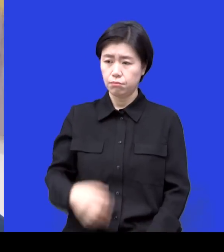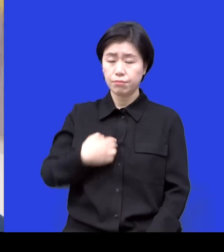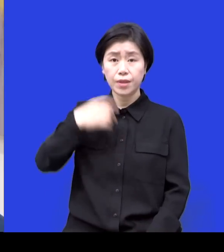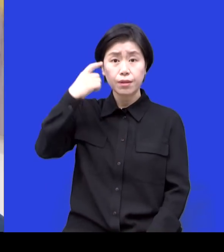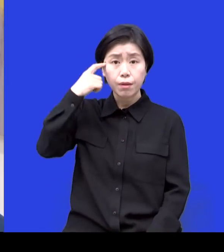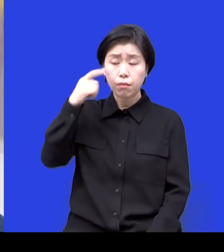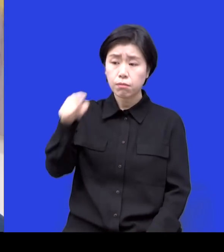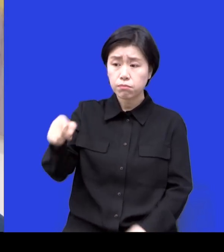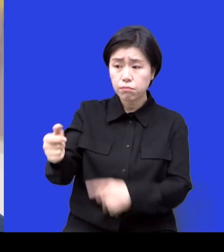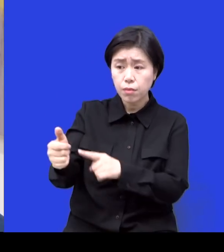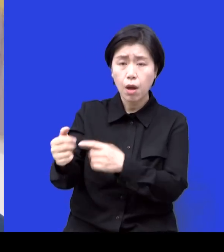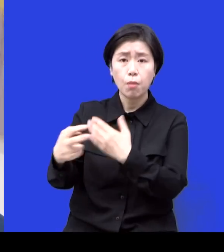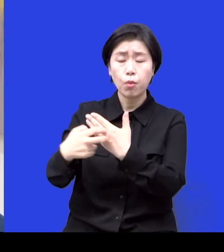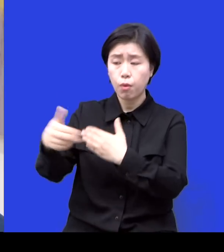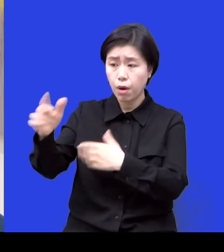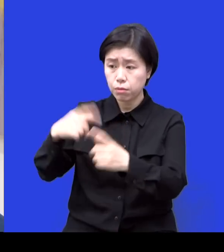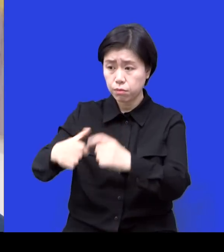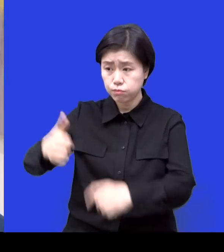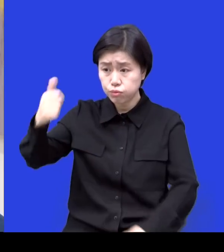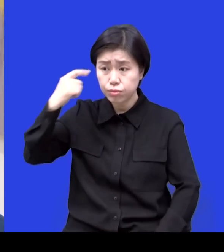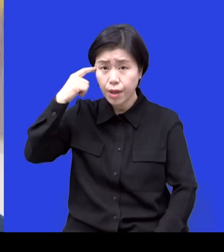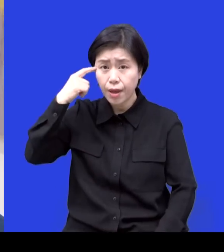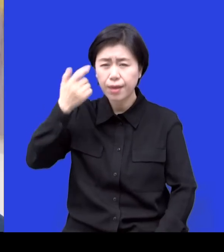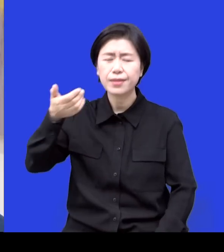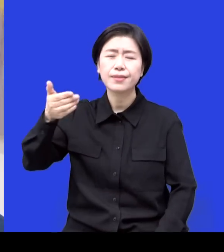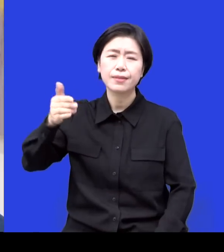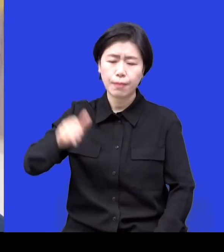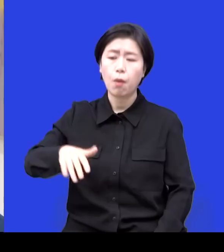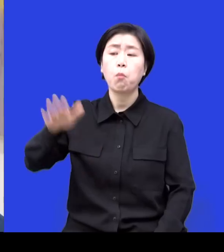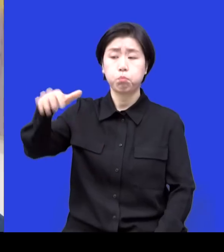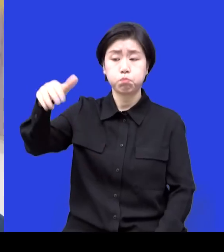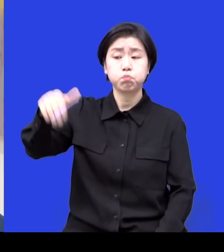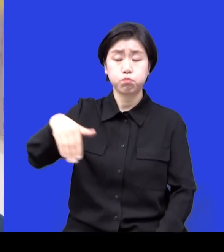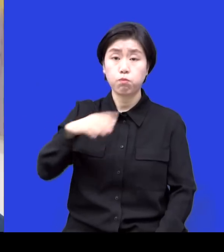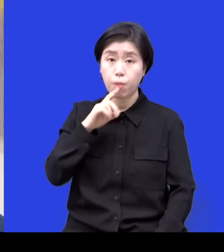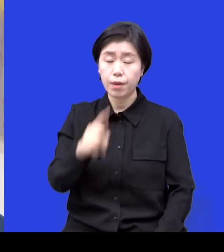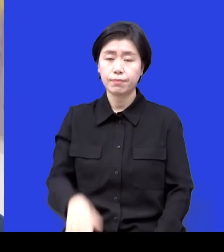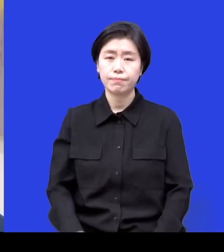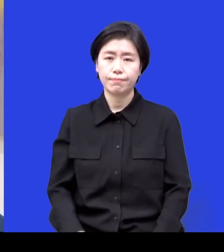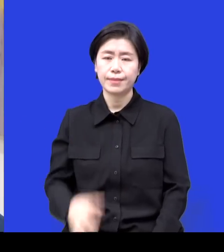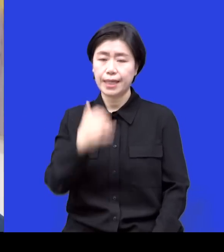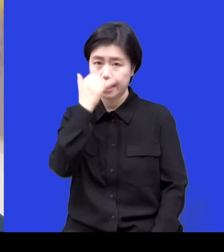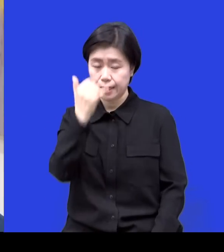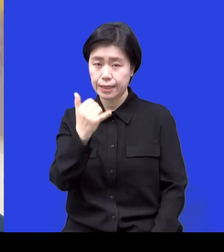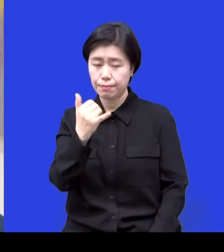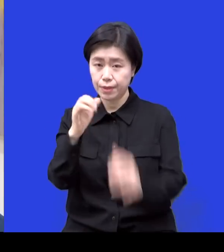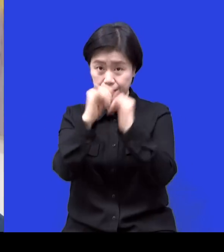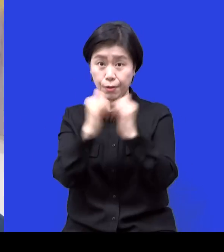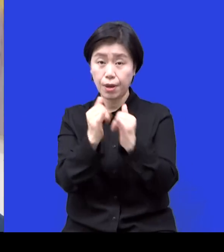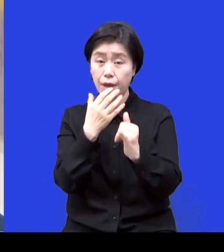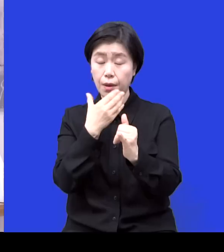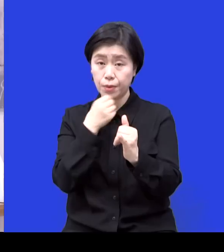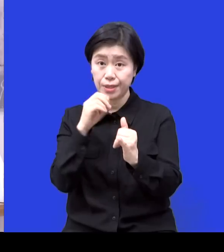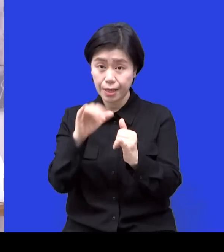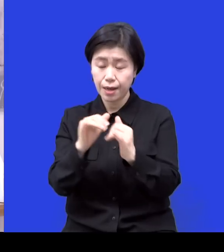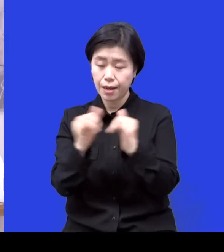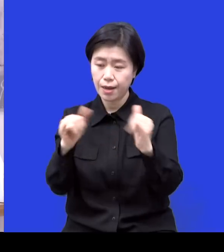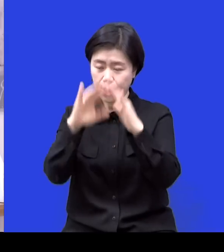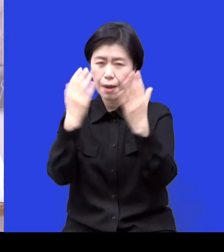케이스인데 내 케이스는 아닌데 라고 하지만 일단 오세요. 라고 해서 아이를 데리고 오셨어요. 그런데 그 남자아이가 그 당시는 굉장히 마르고